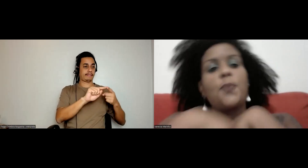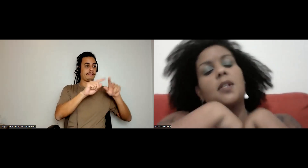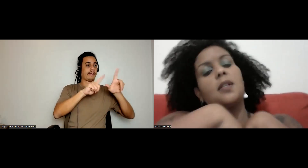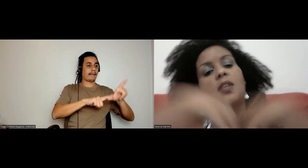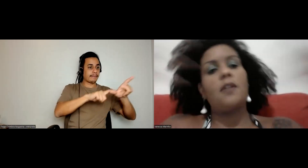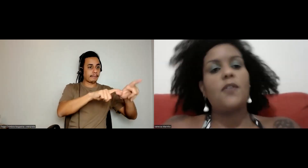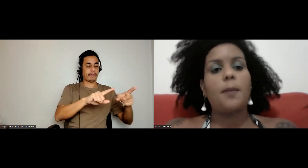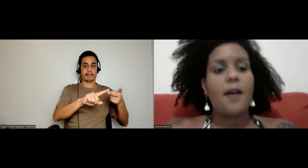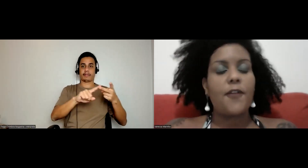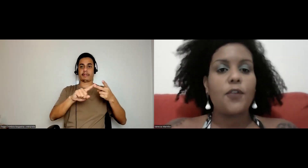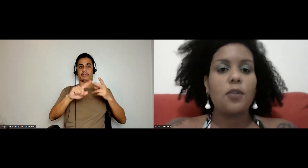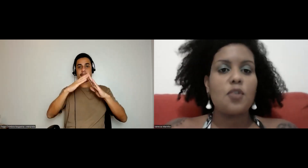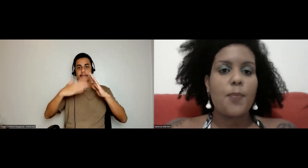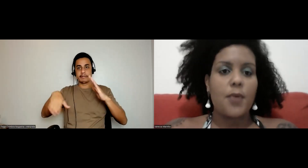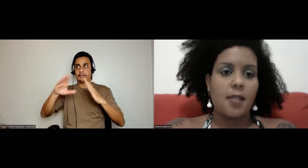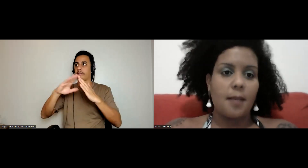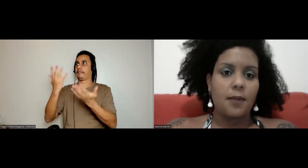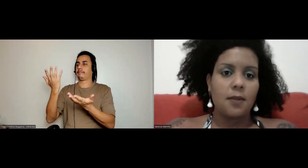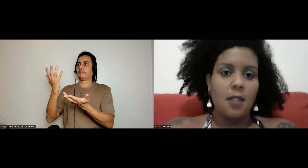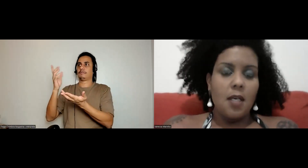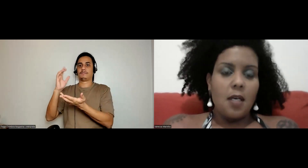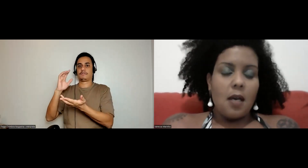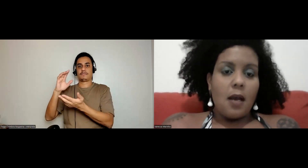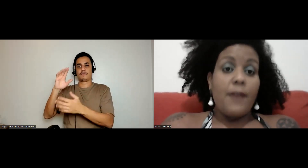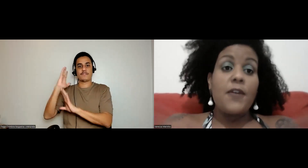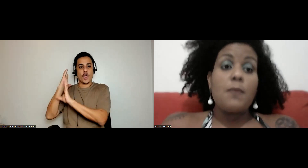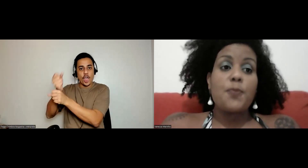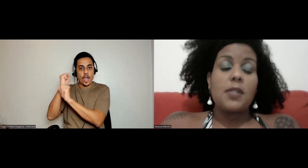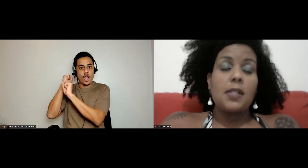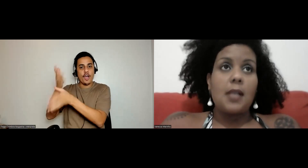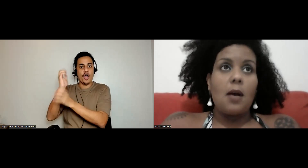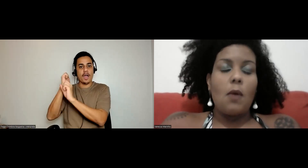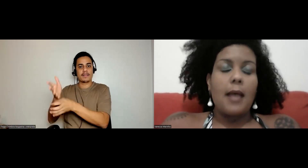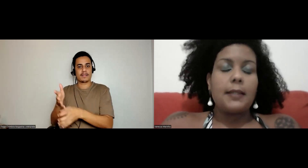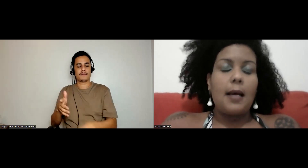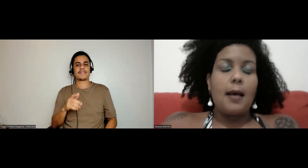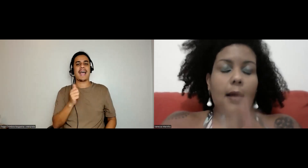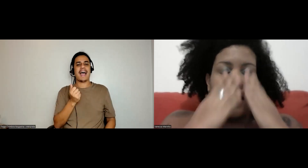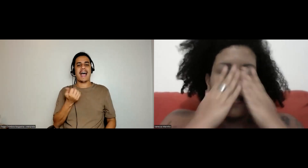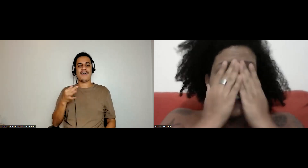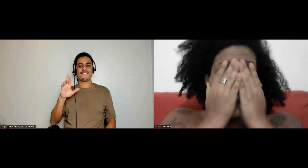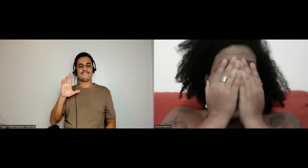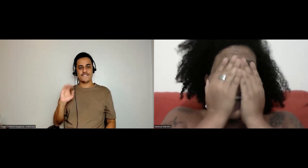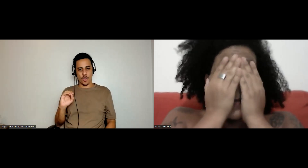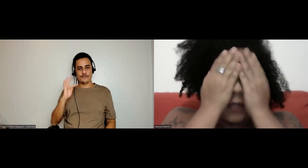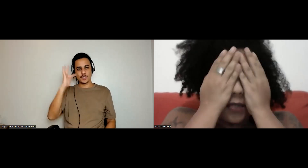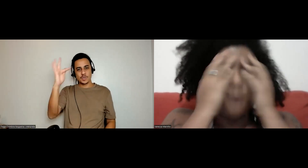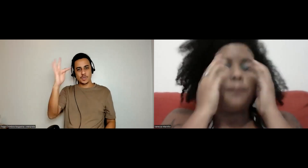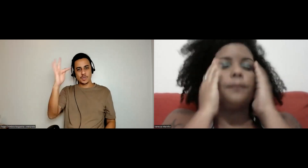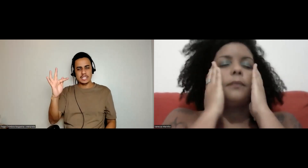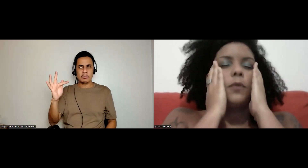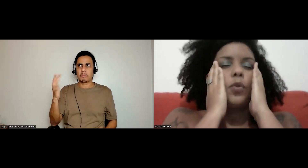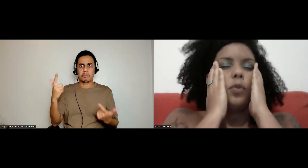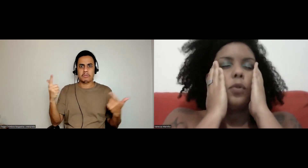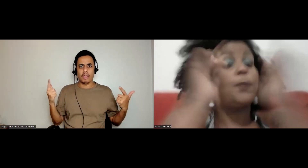Quantas exposições a gente viu sobre afrofuturismo, por exemplo? Eu vi uma exposição lá na... Ai, meu Deus.